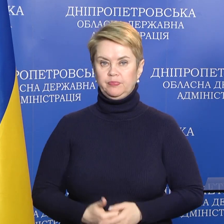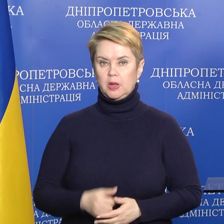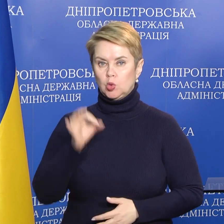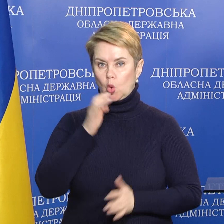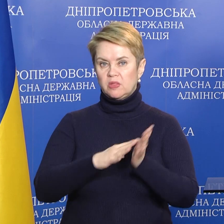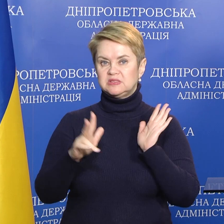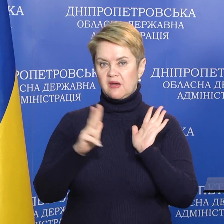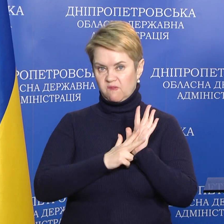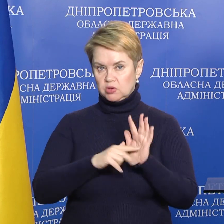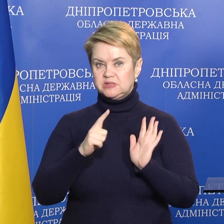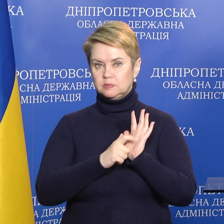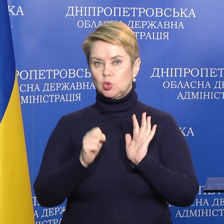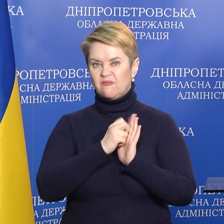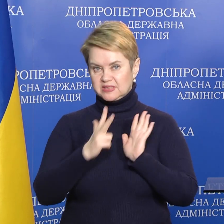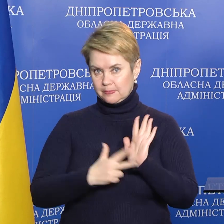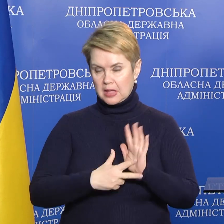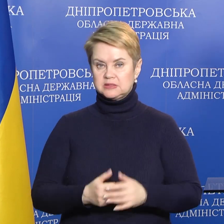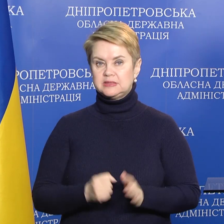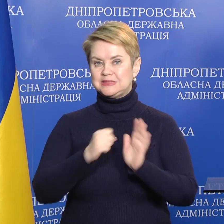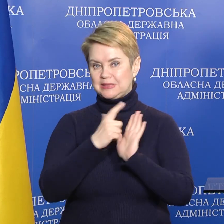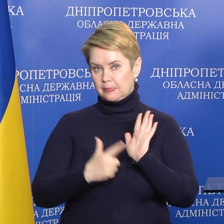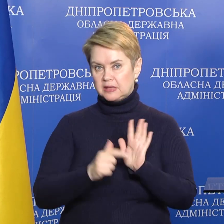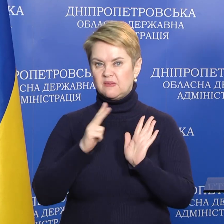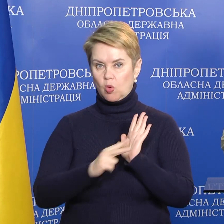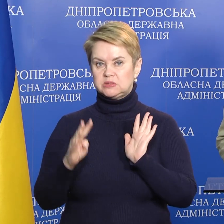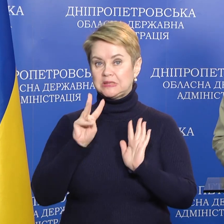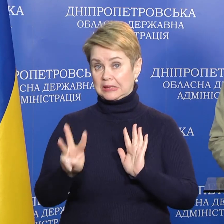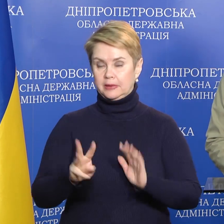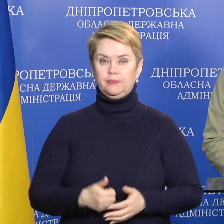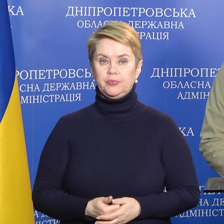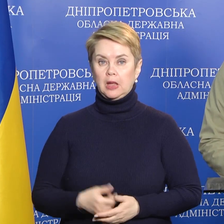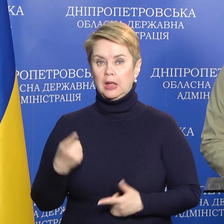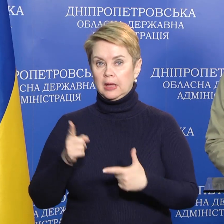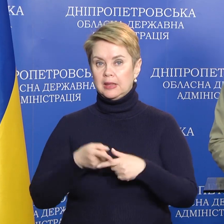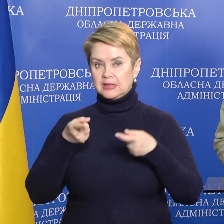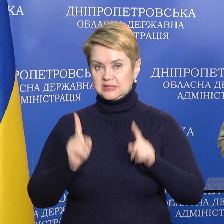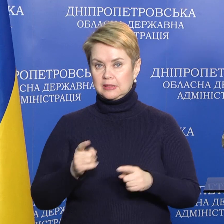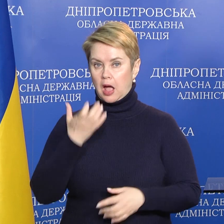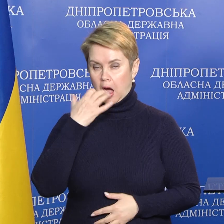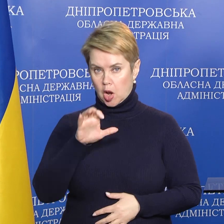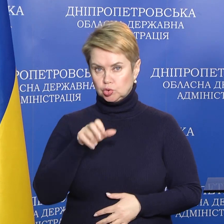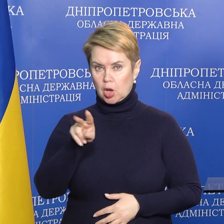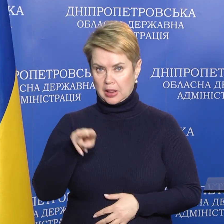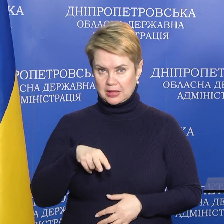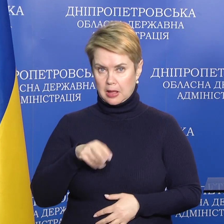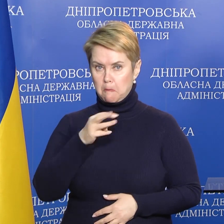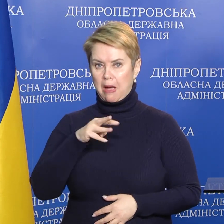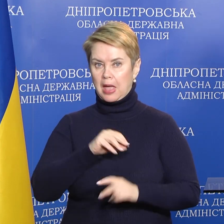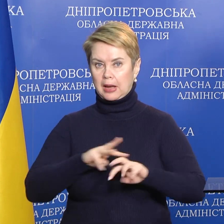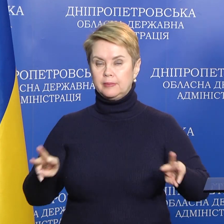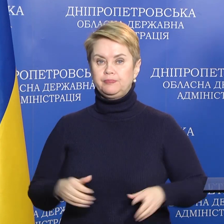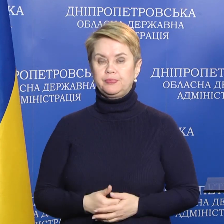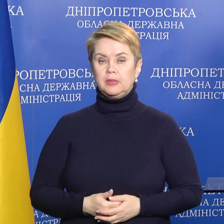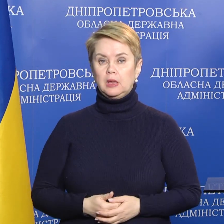098-718-1783. Ну или, естественно, на горячей линии мэрии.